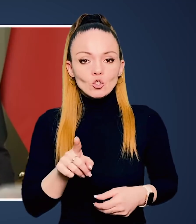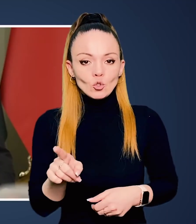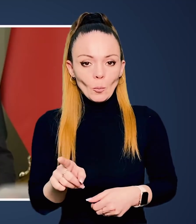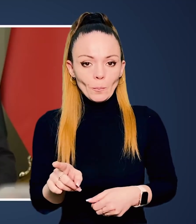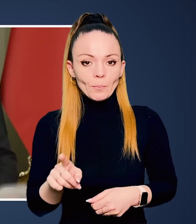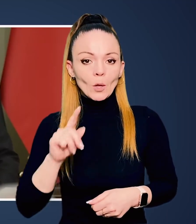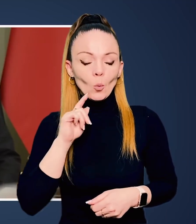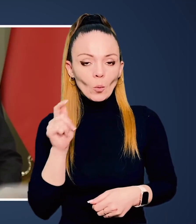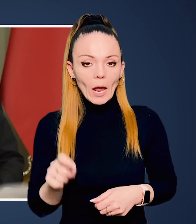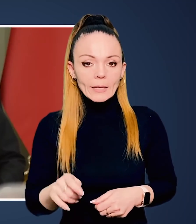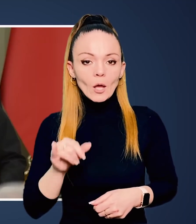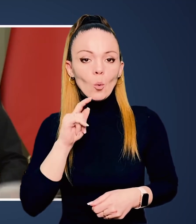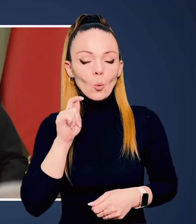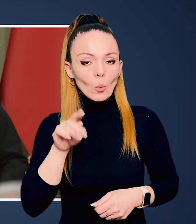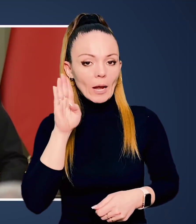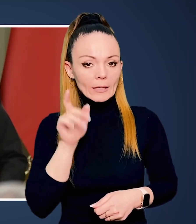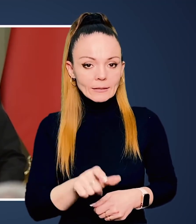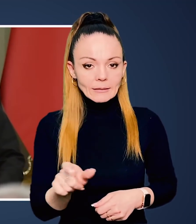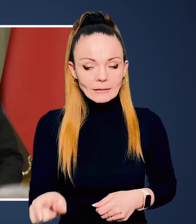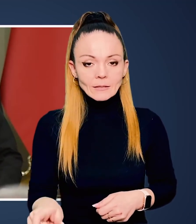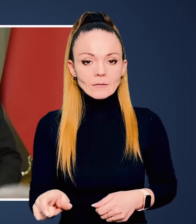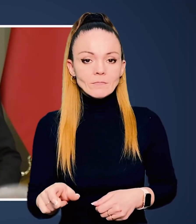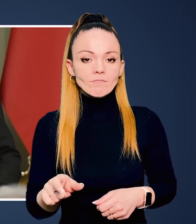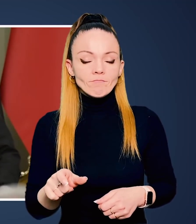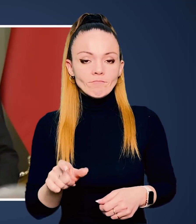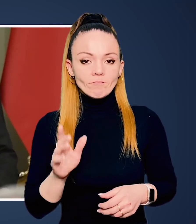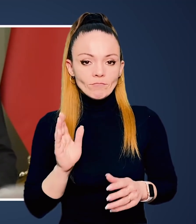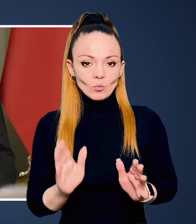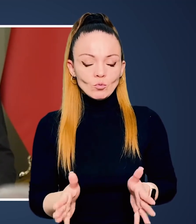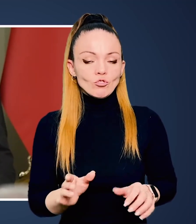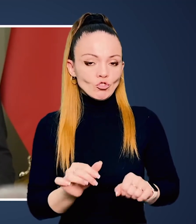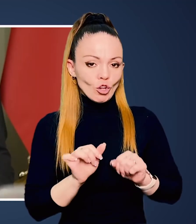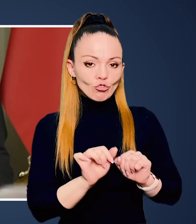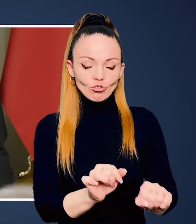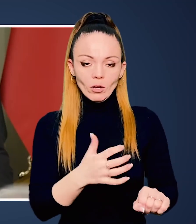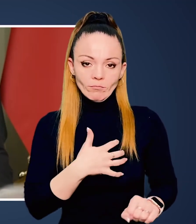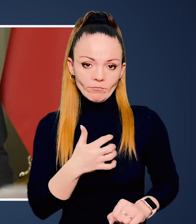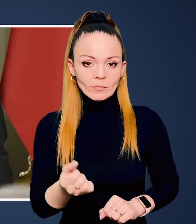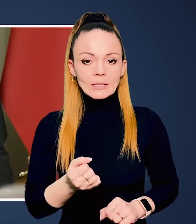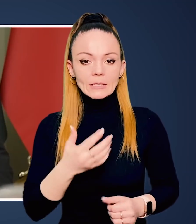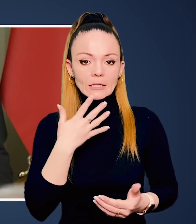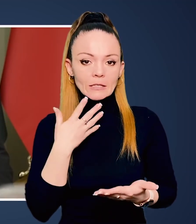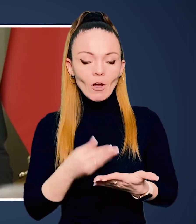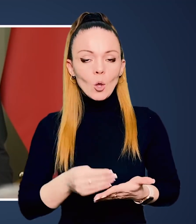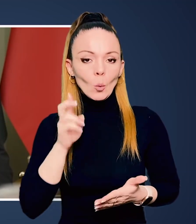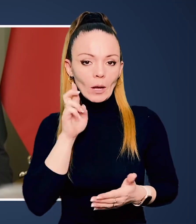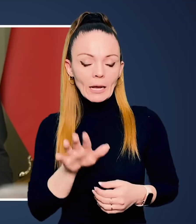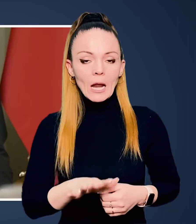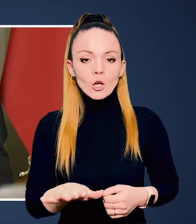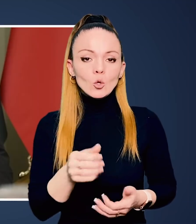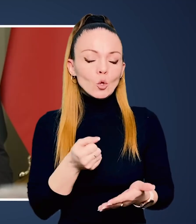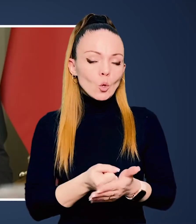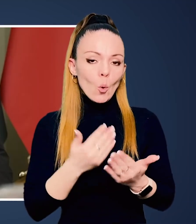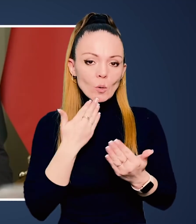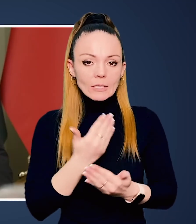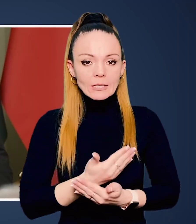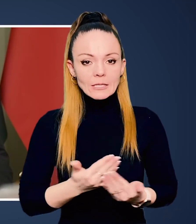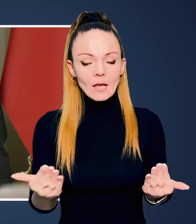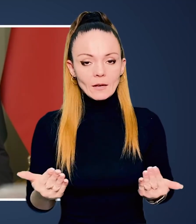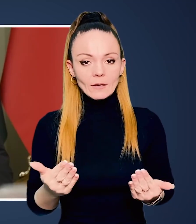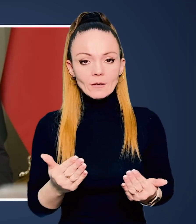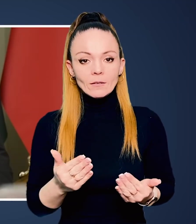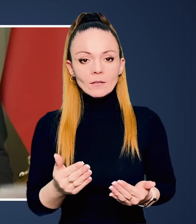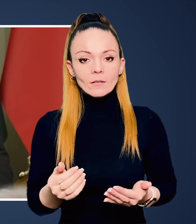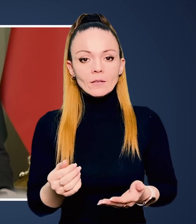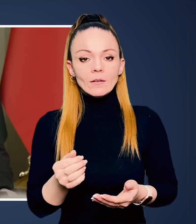нас, що Україна, українці здетерміновані будуть захищати свою країну до останнього.